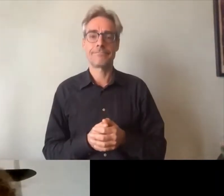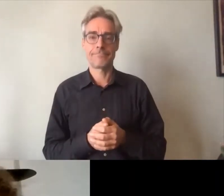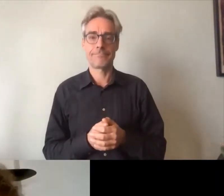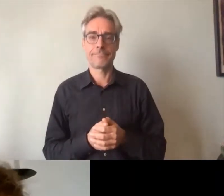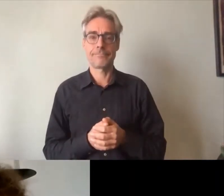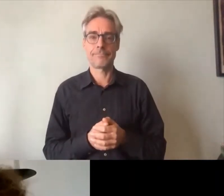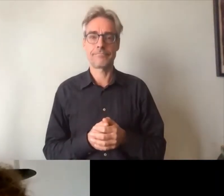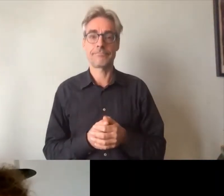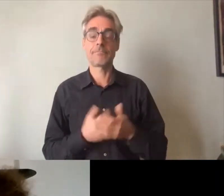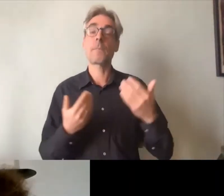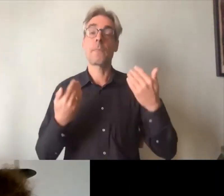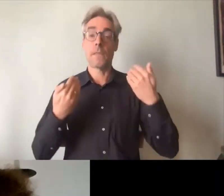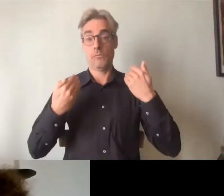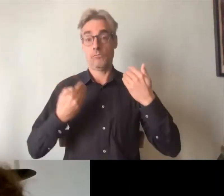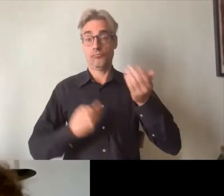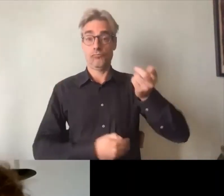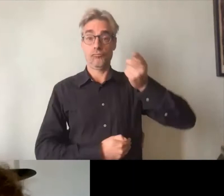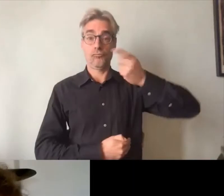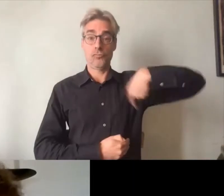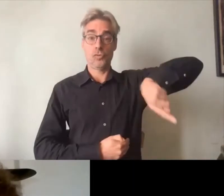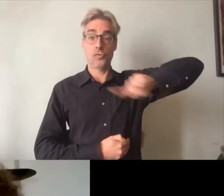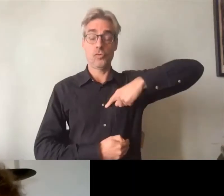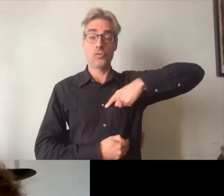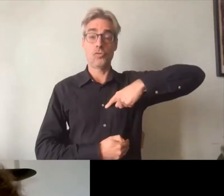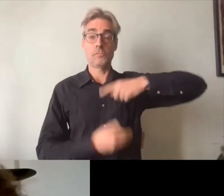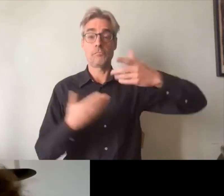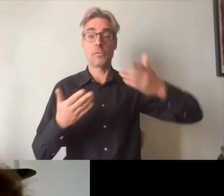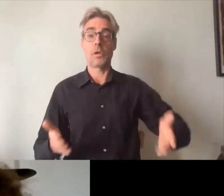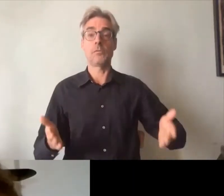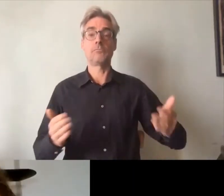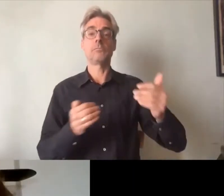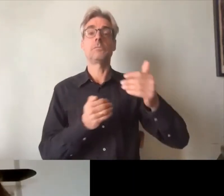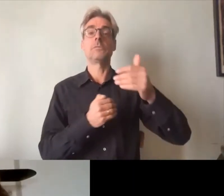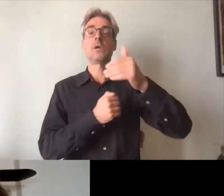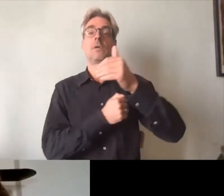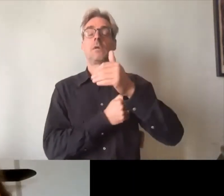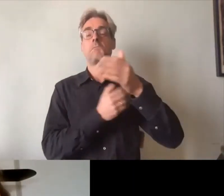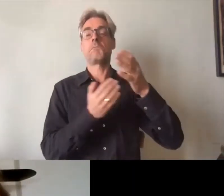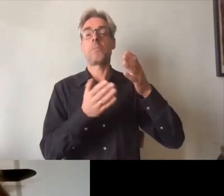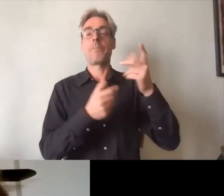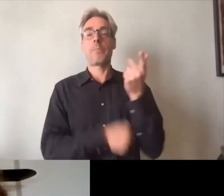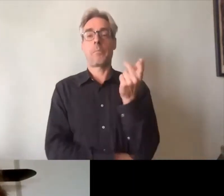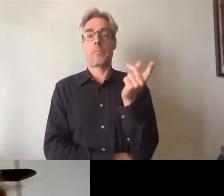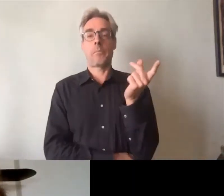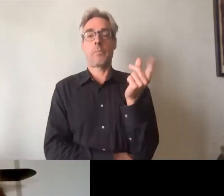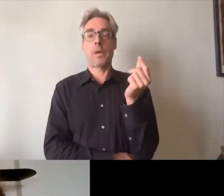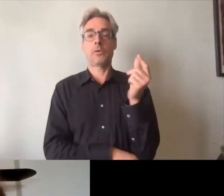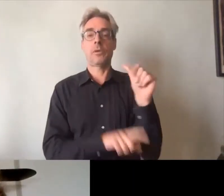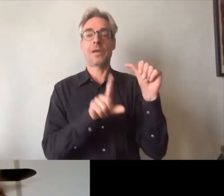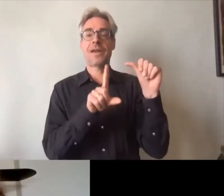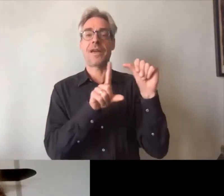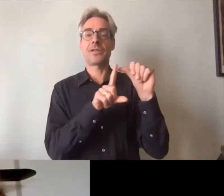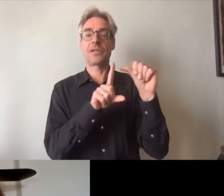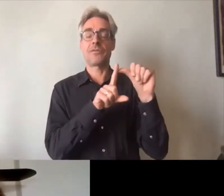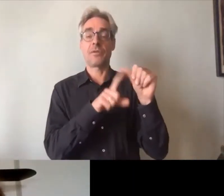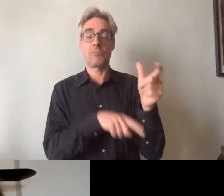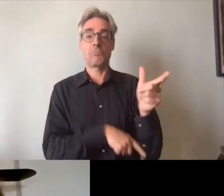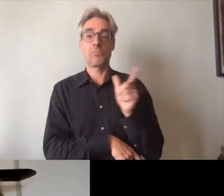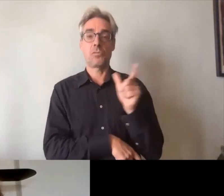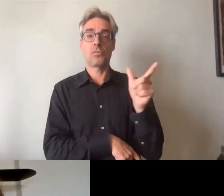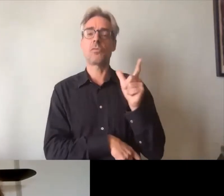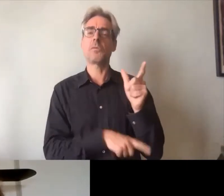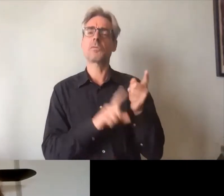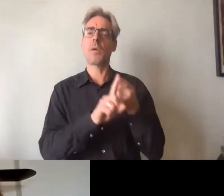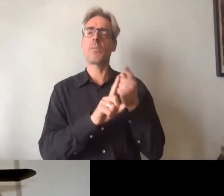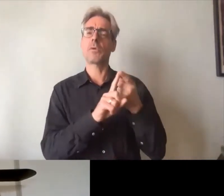donc nous on est dans le cadre de ce partenariat c'est un partenariat qui nous tient à